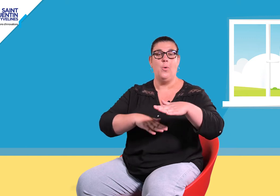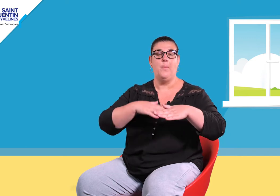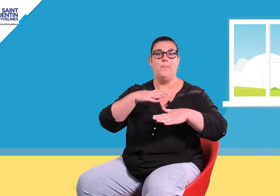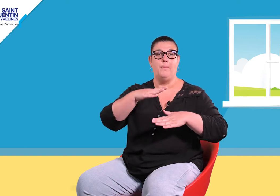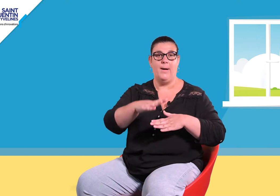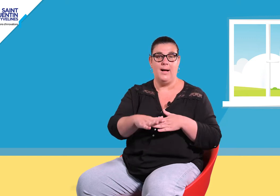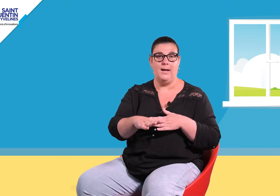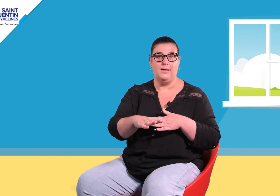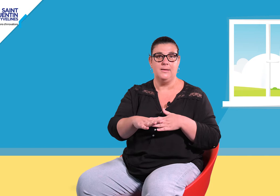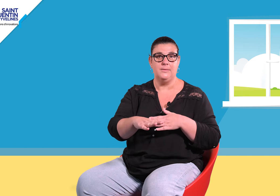pas